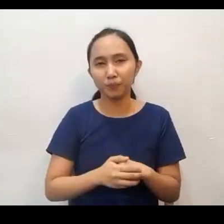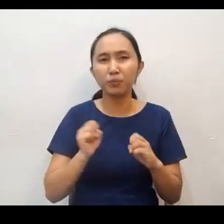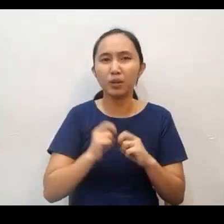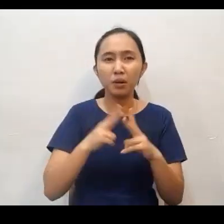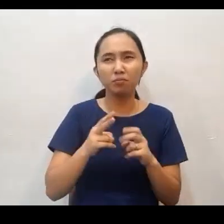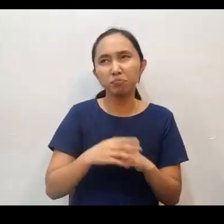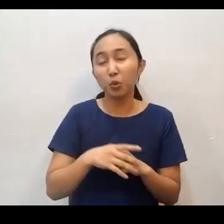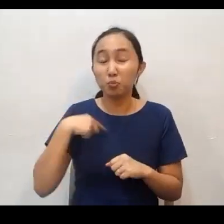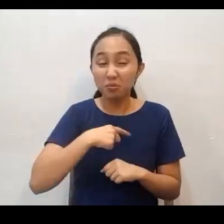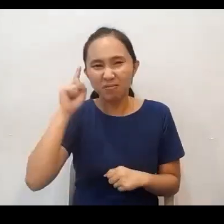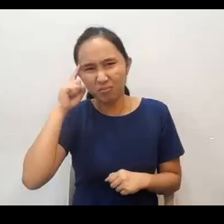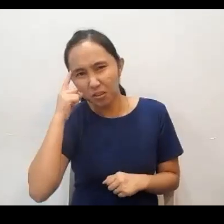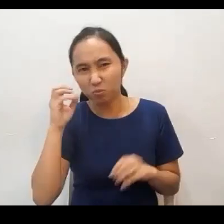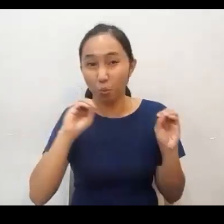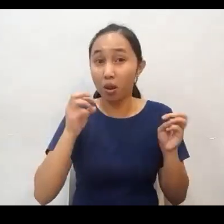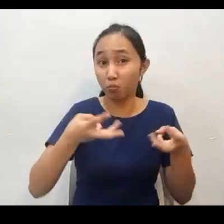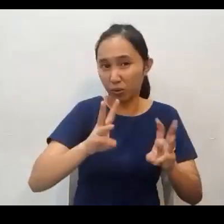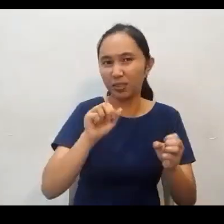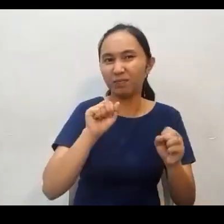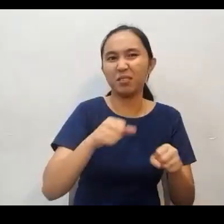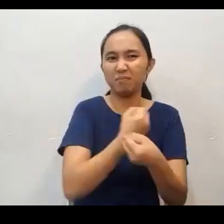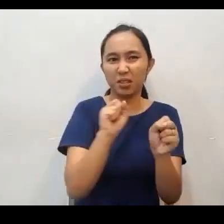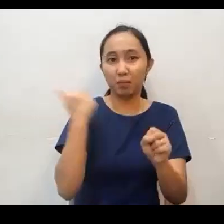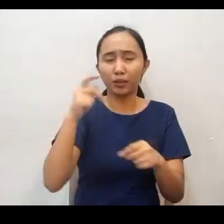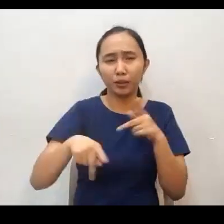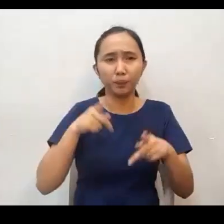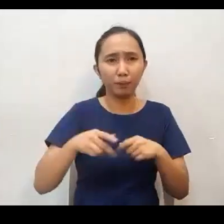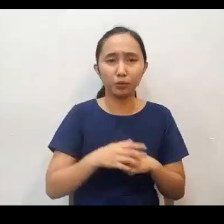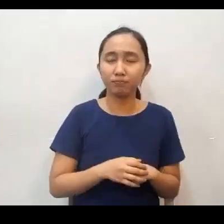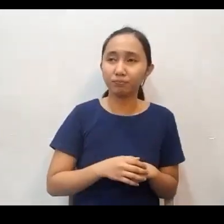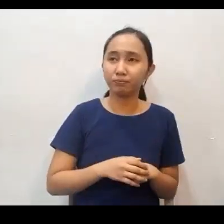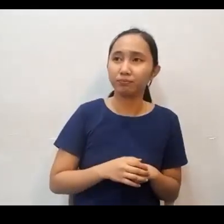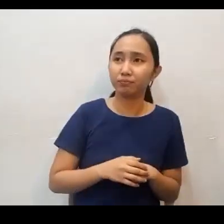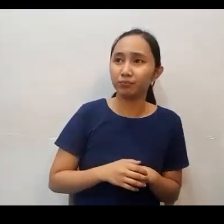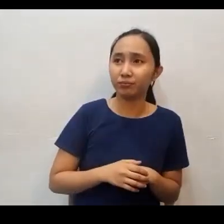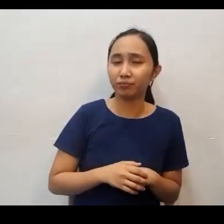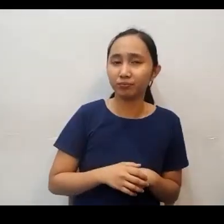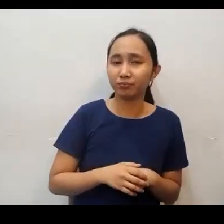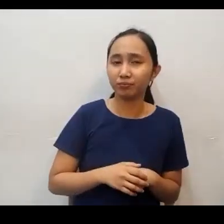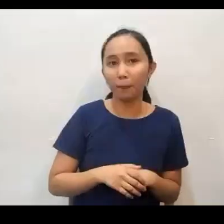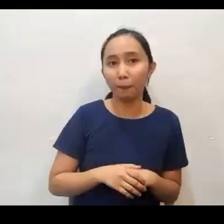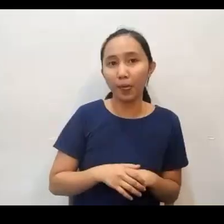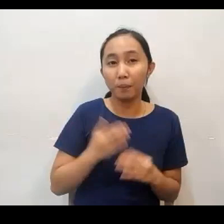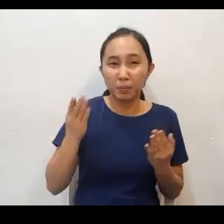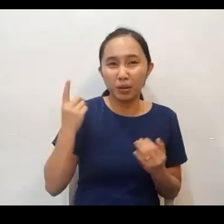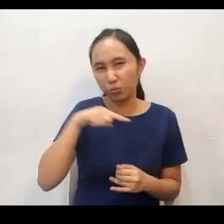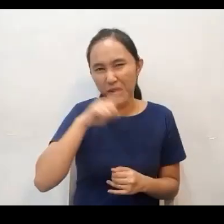others or no way to show we are Christian.